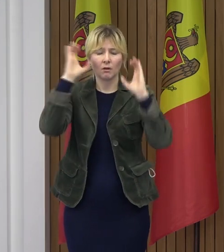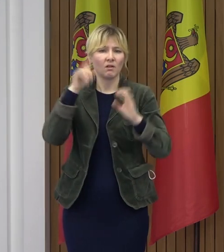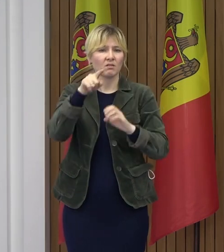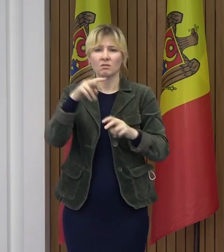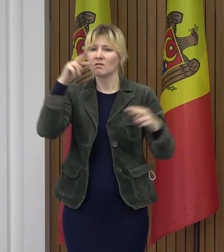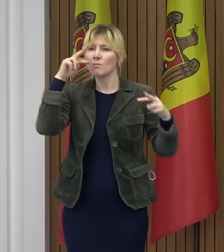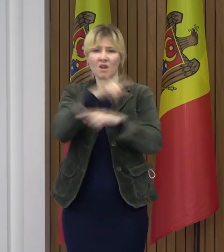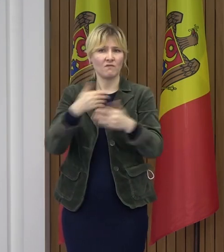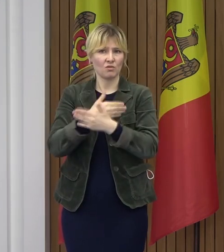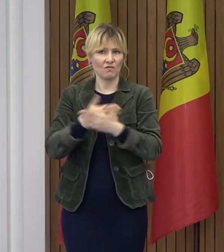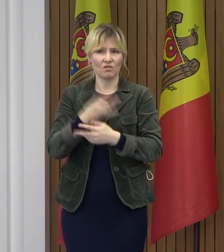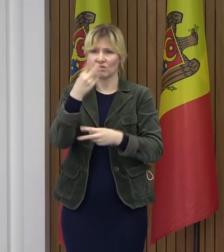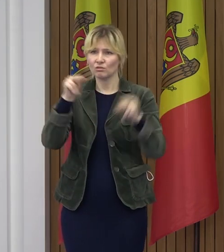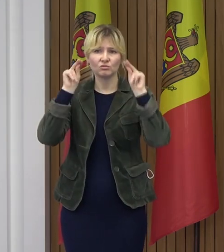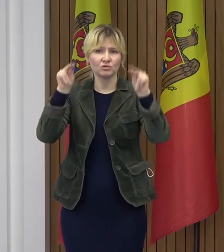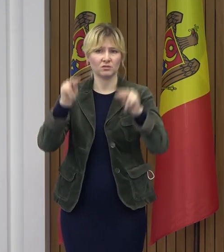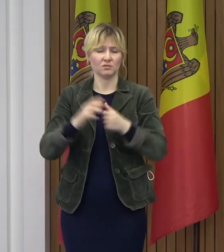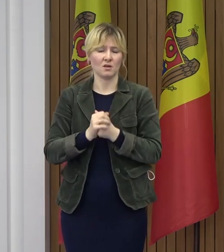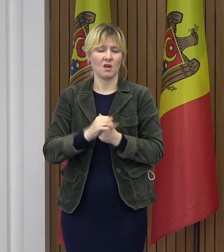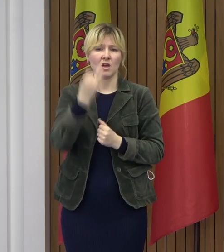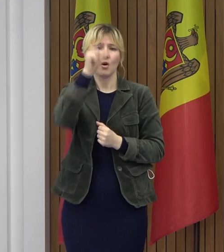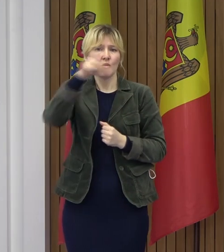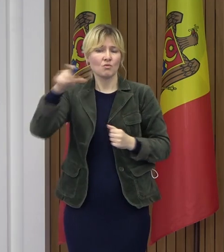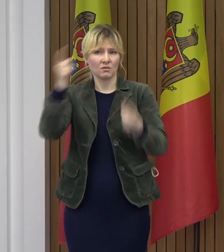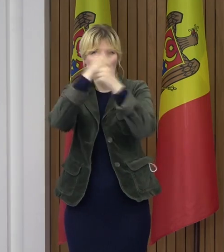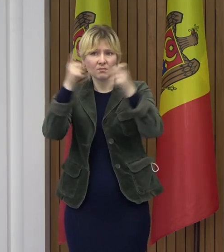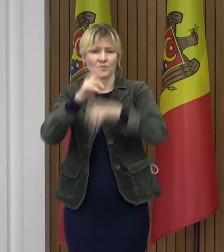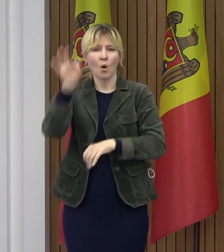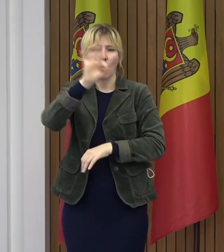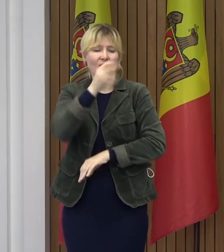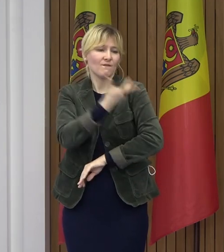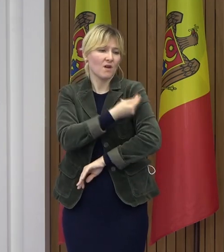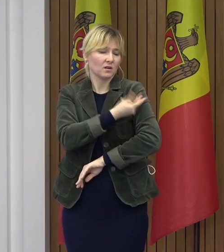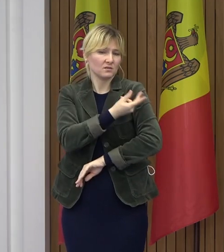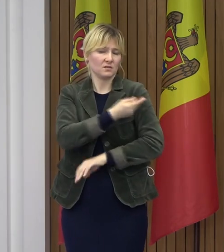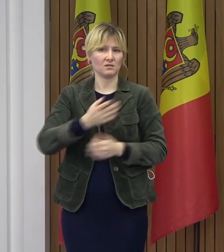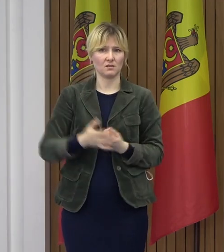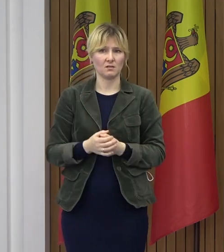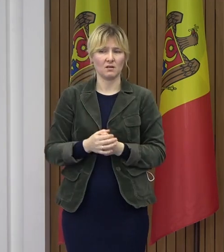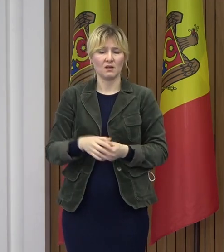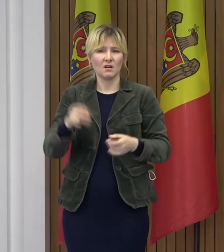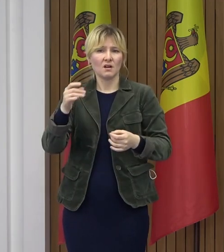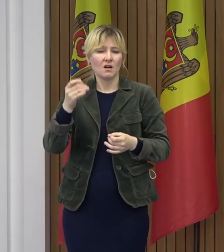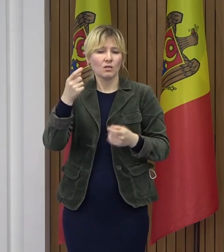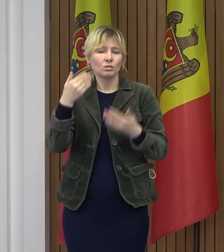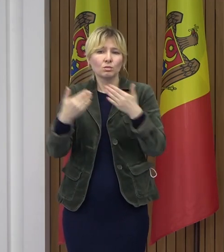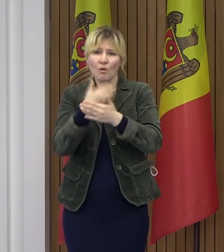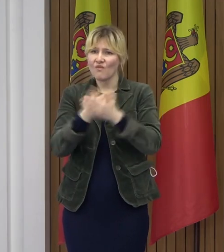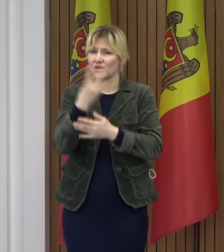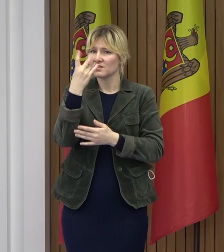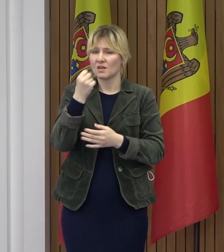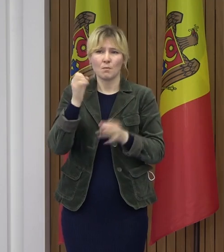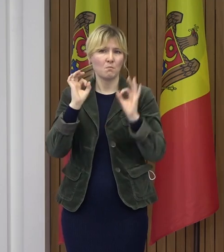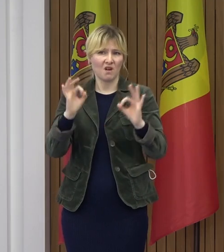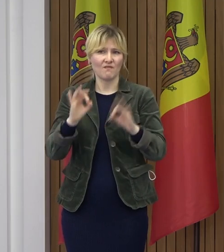le folosim sau urmează să le folosim în timpul apropiat în Republica Moldova, cât și referitor